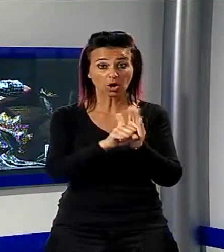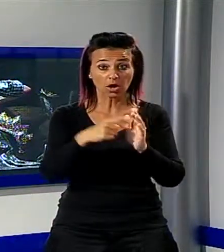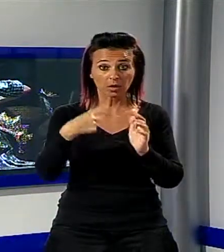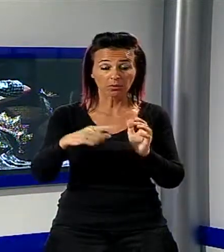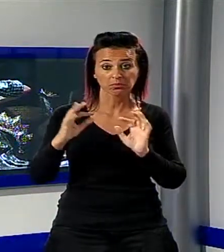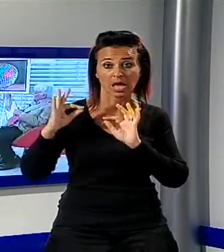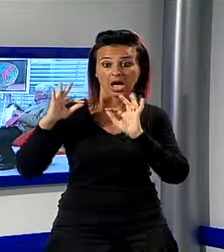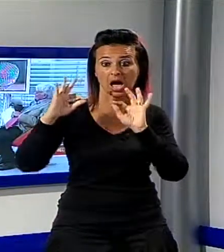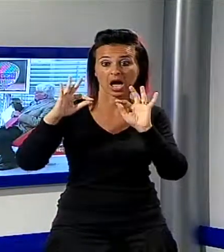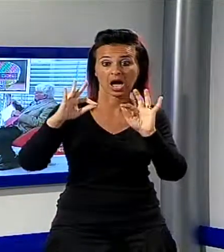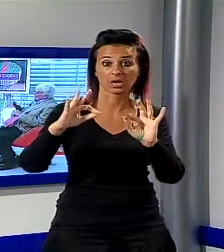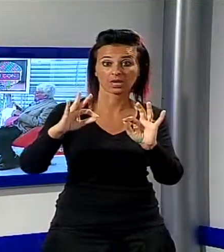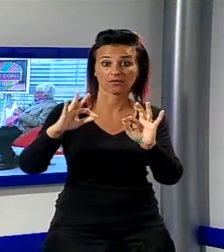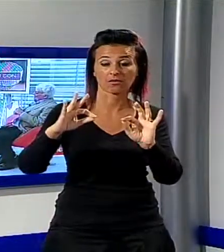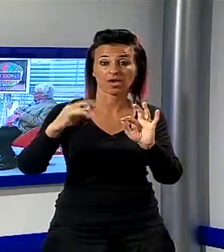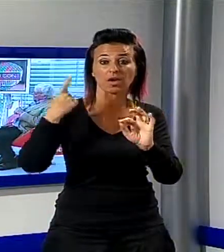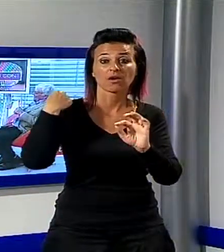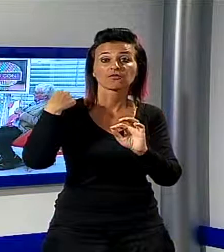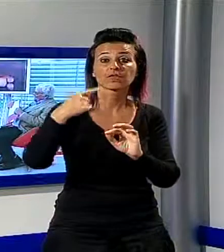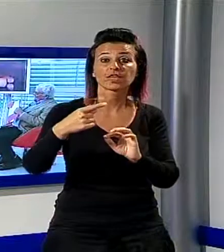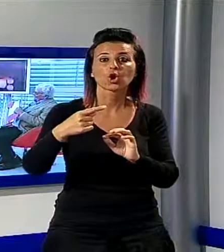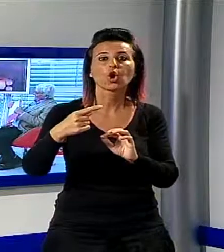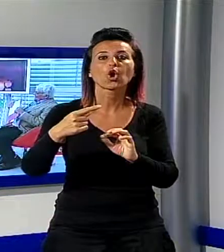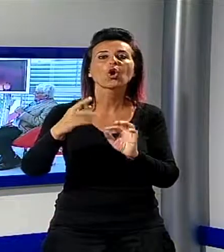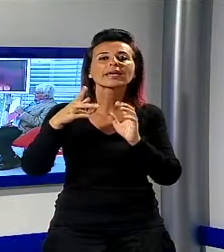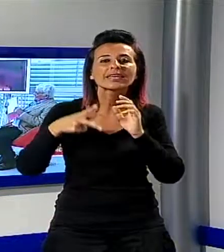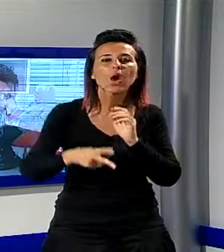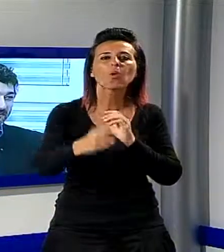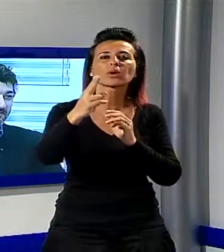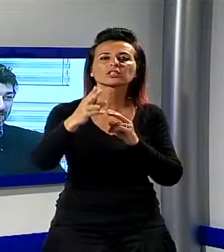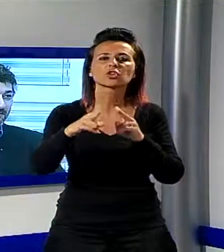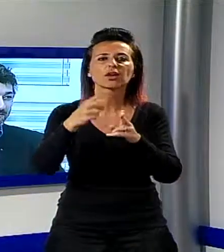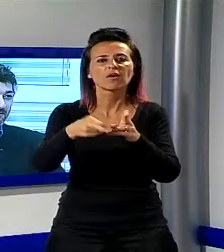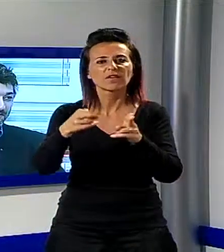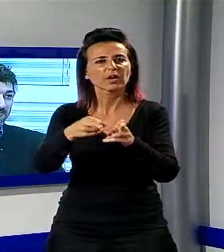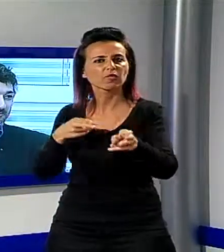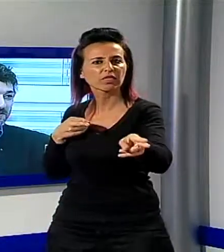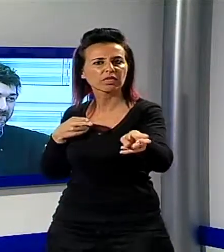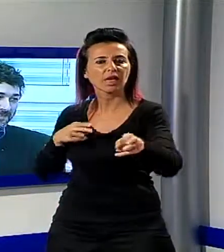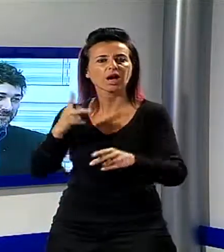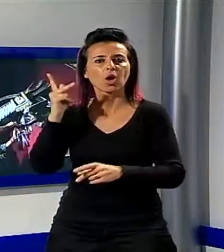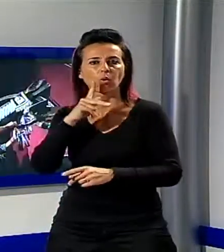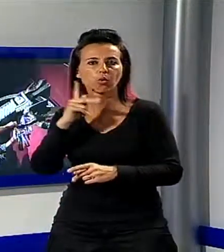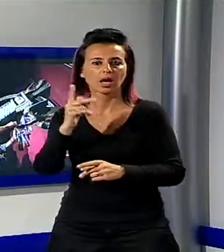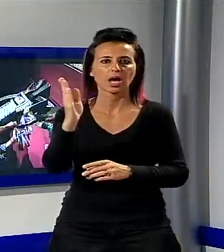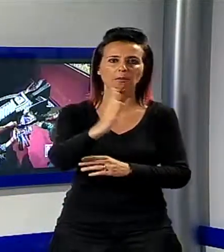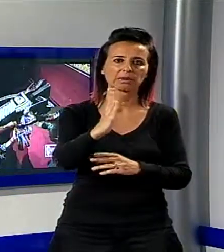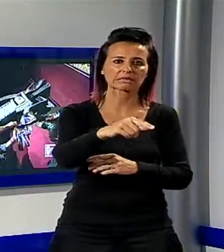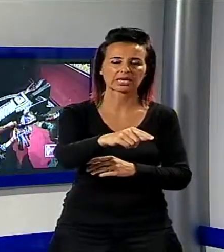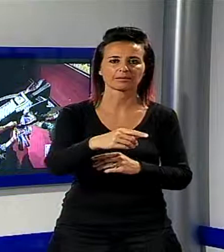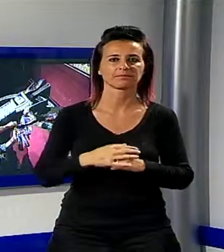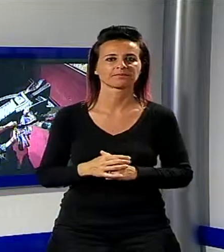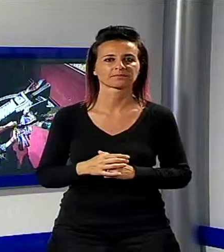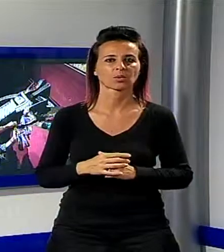momento in cui viene inaugurata la linea ferroviaria Lucca-Pisa appuntamento domani sera alle ore 21 su Noi